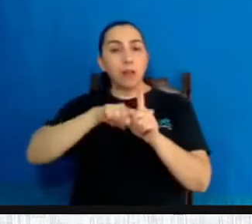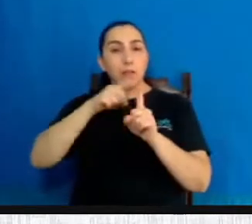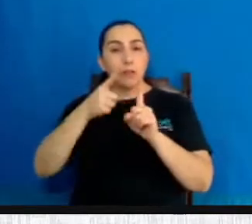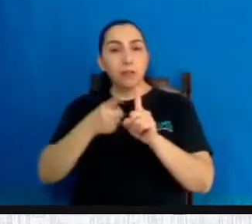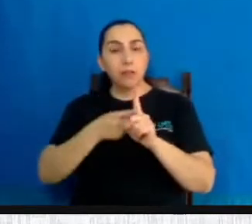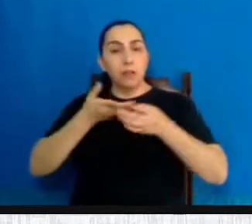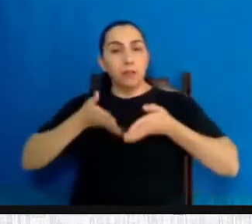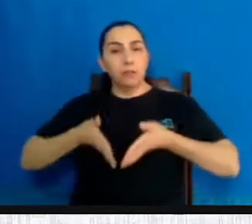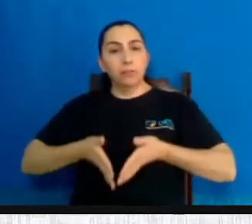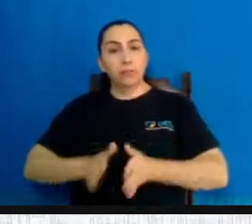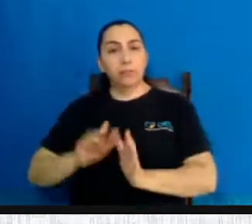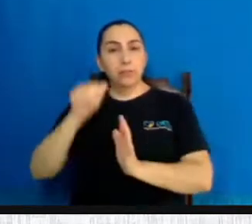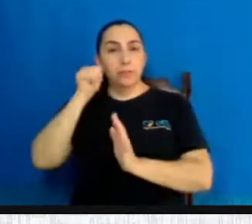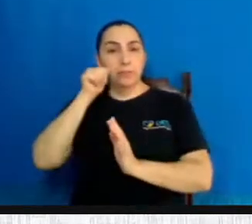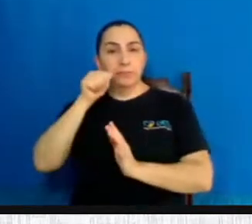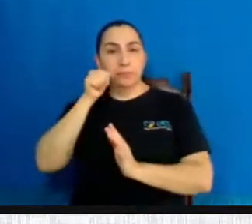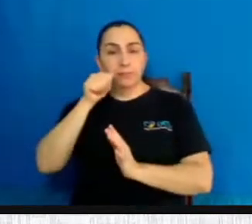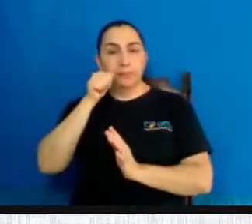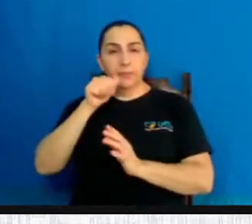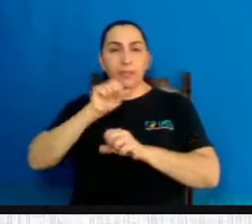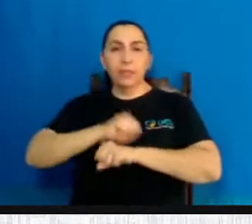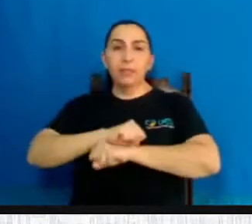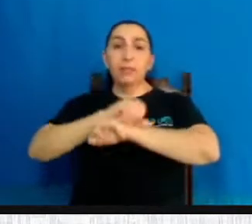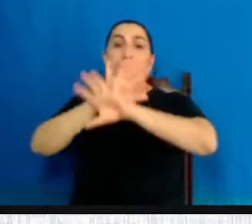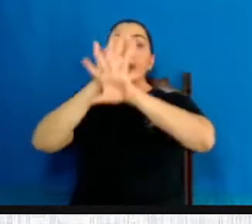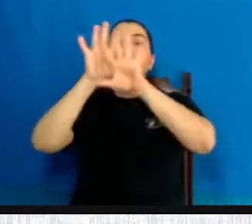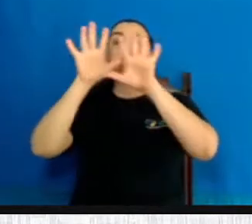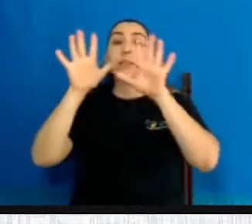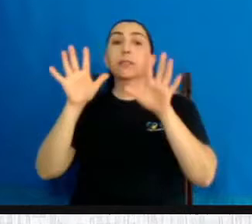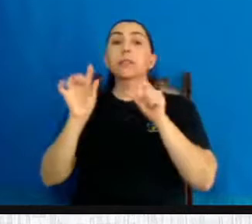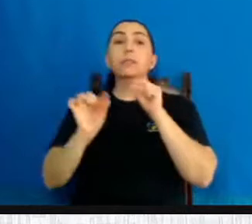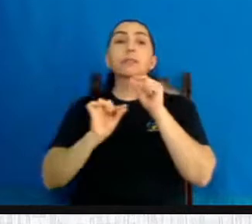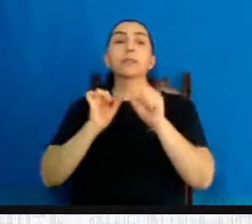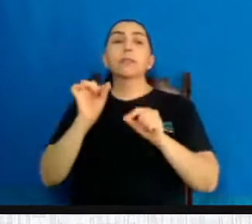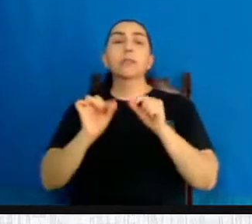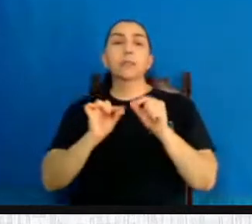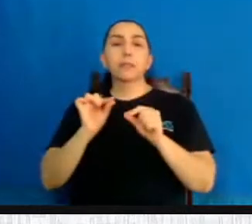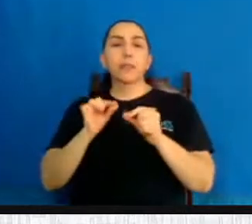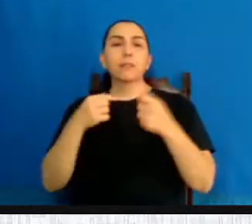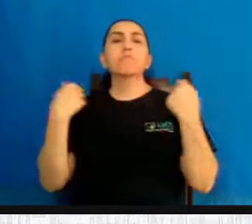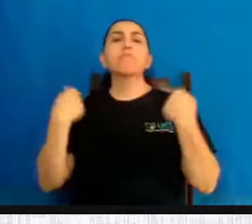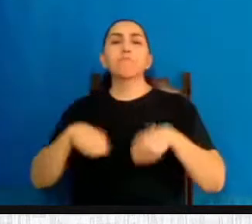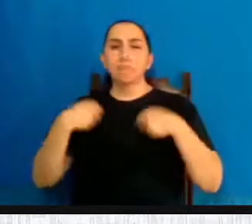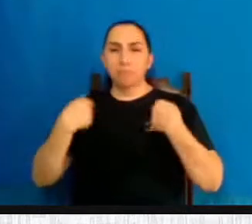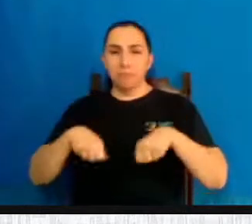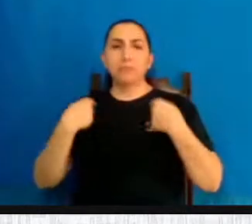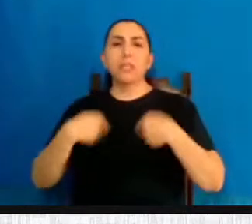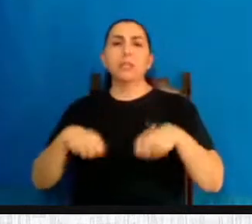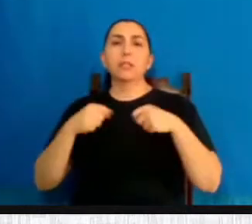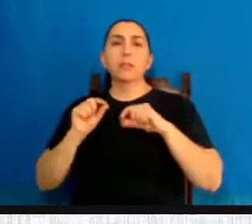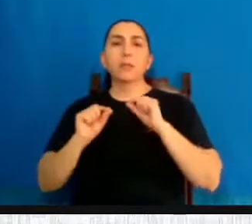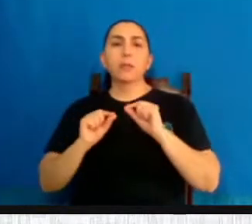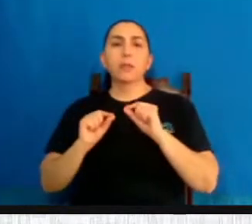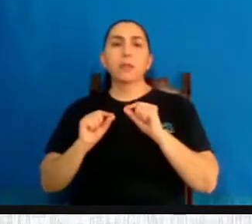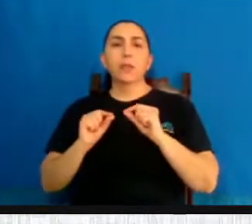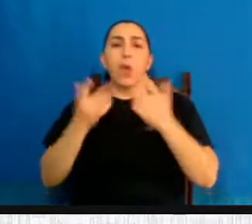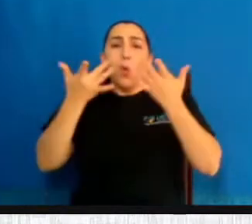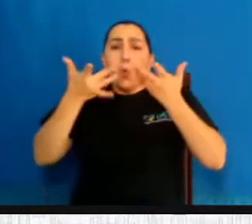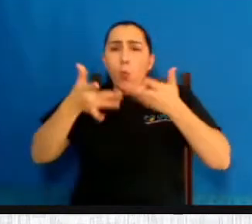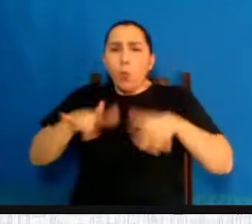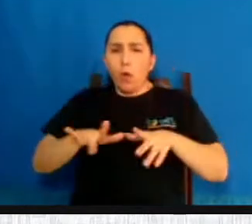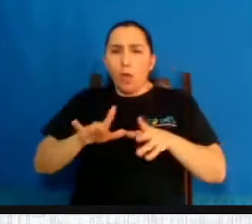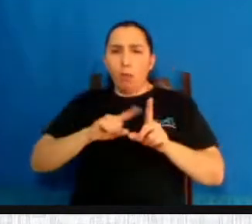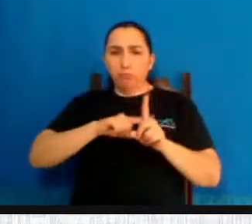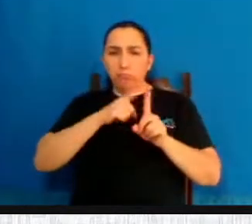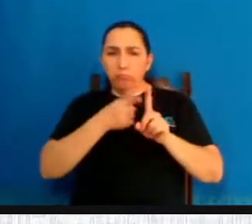nossas mulheres merecem e esclarecendo, dizendo também, sempre que necessário, que se ela não quiser o bebê, ela